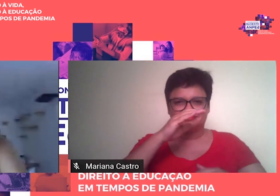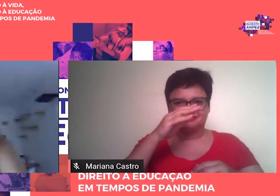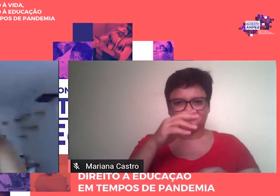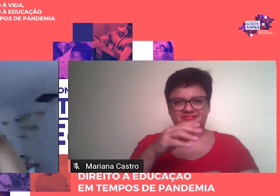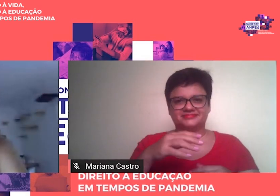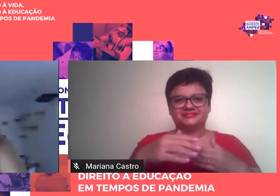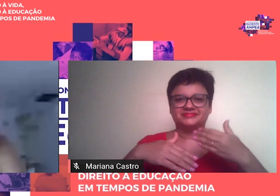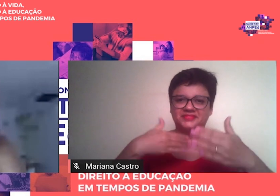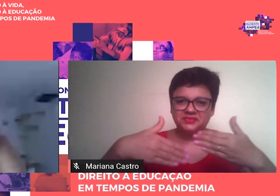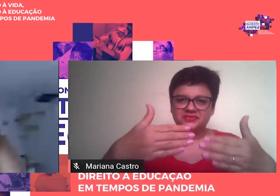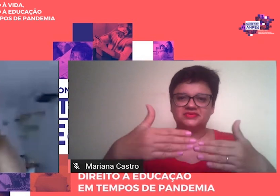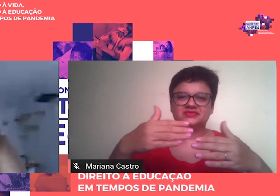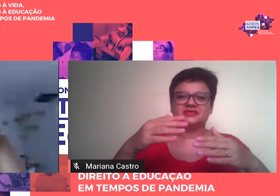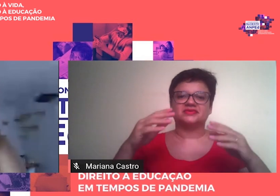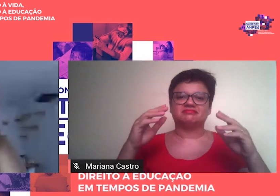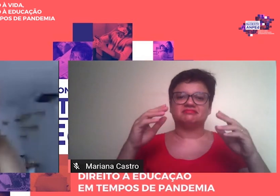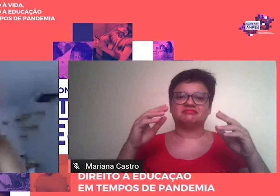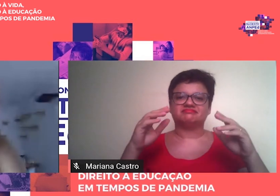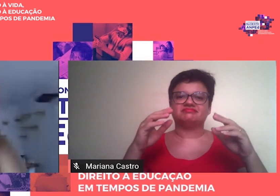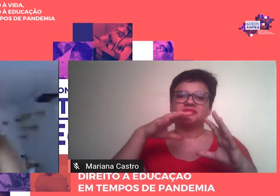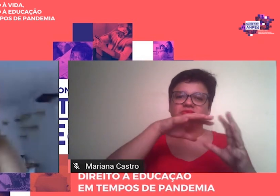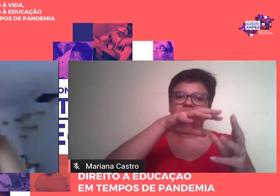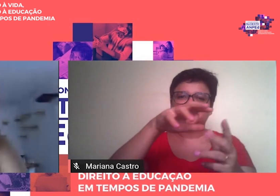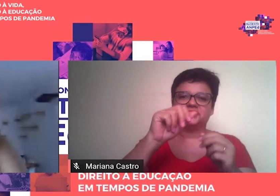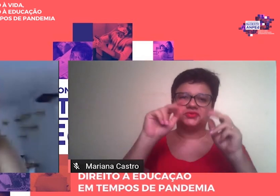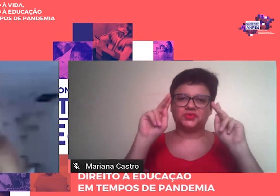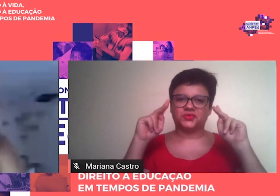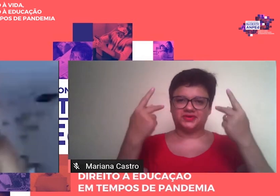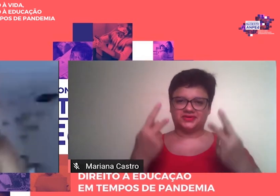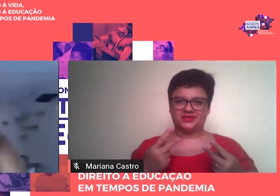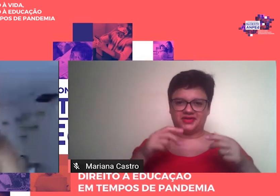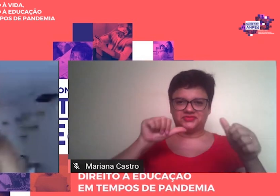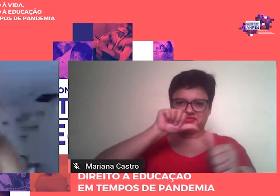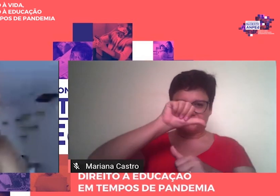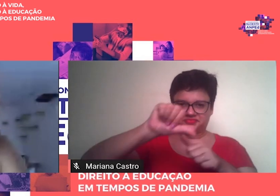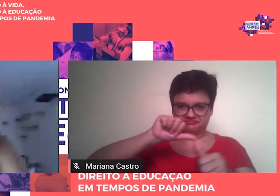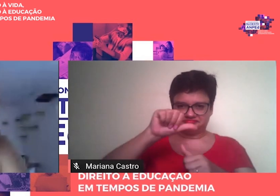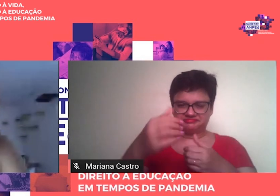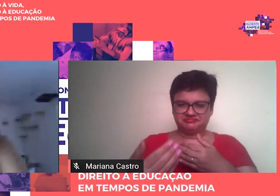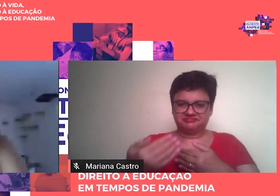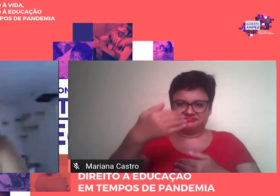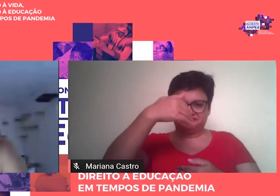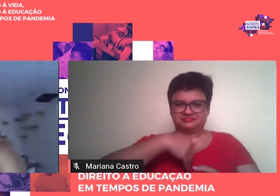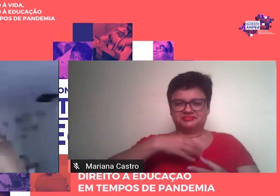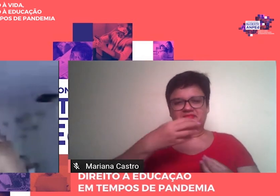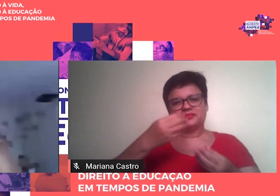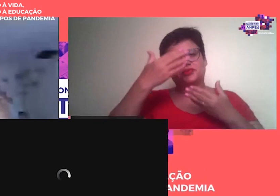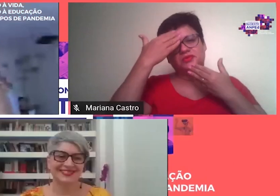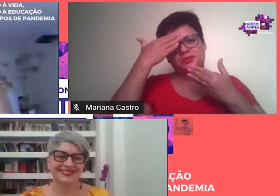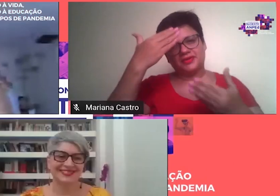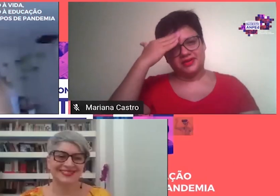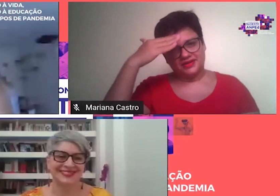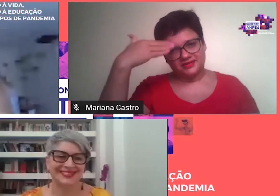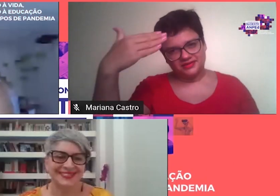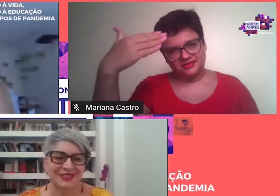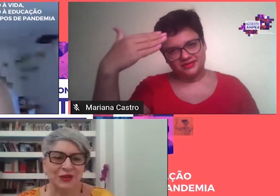produzir a humanidade no homem. Muito obrigada, professor Dermival Saviani, obrigada a todos por essa homenagem.